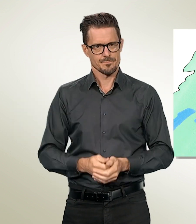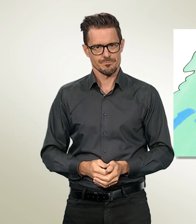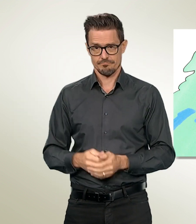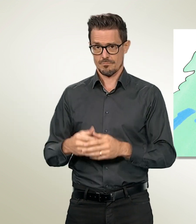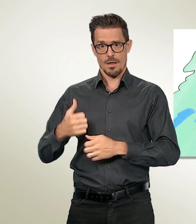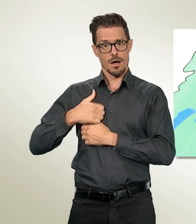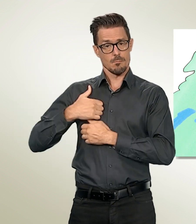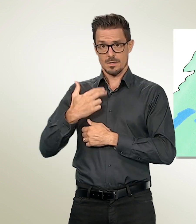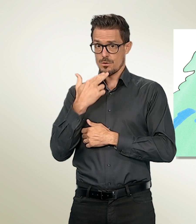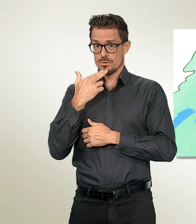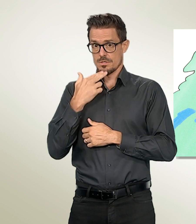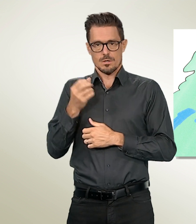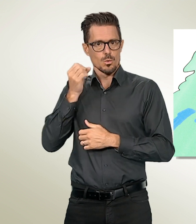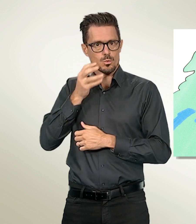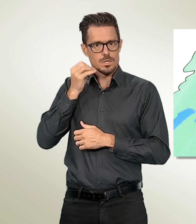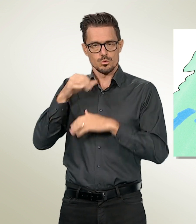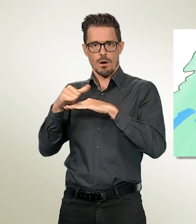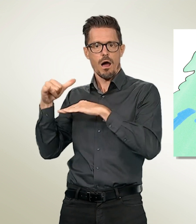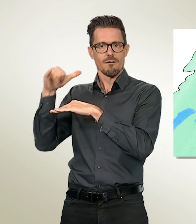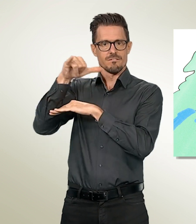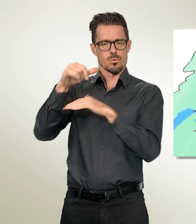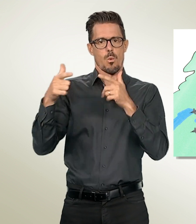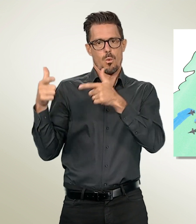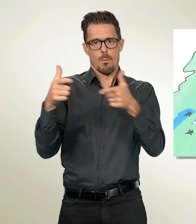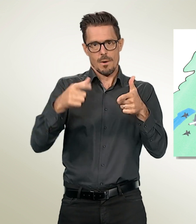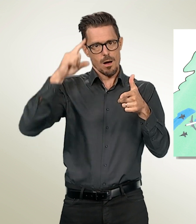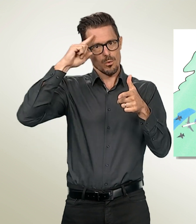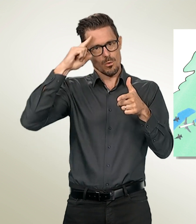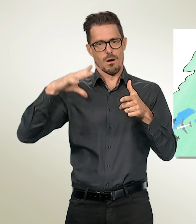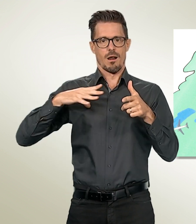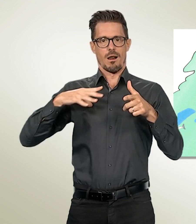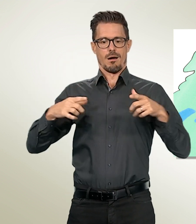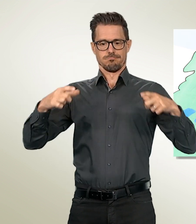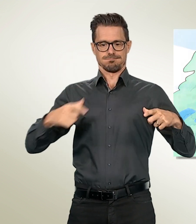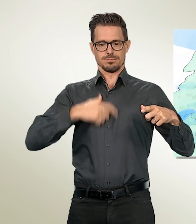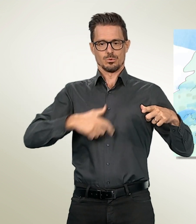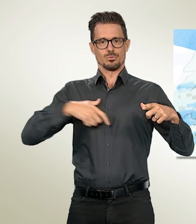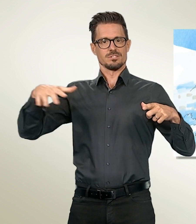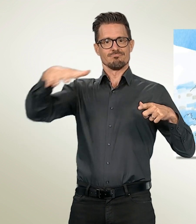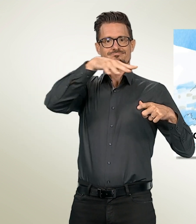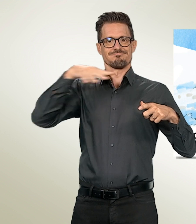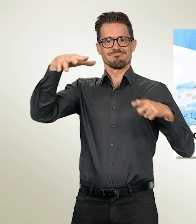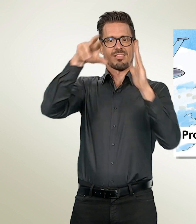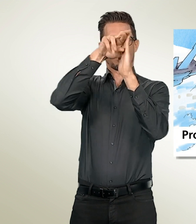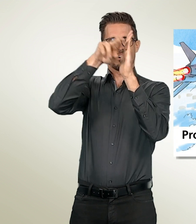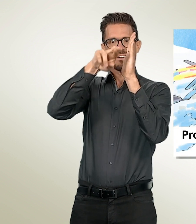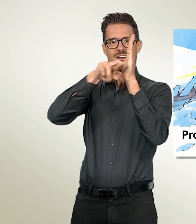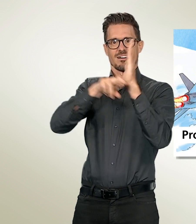combat au quotidien pour faire respecter les règles du trafic aérien dans le ciel suisse. Elles protègent aussi de grandes manifestations